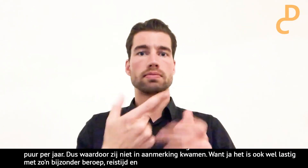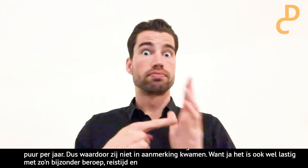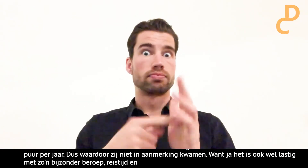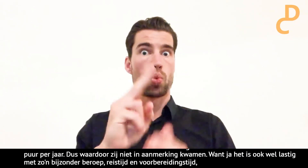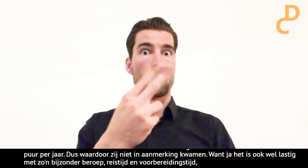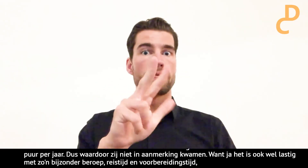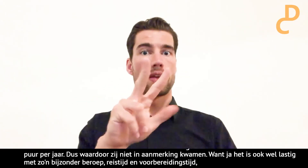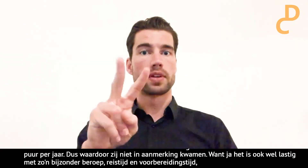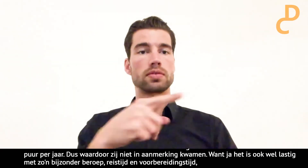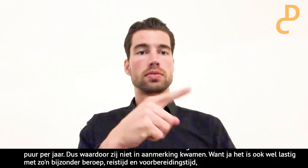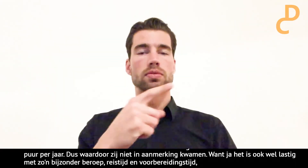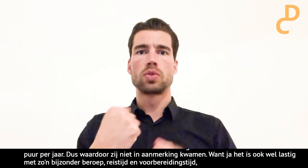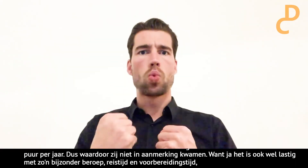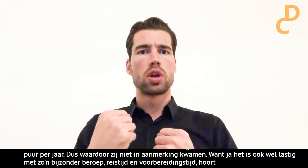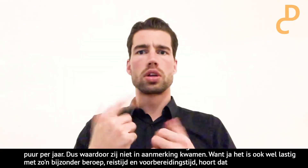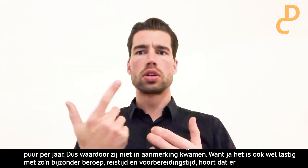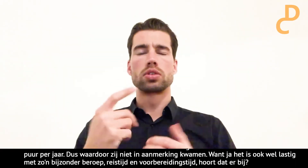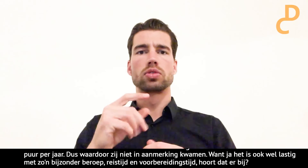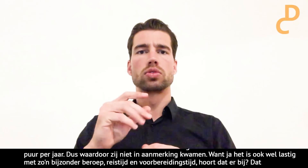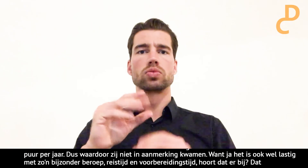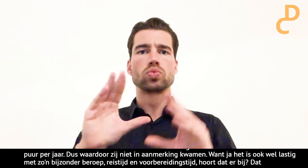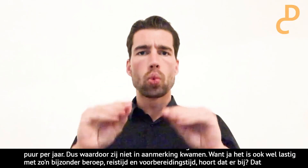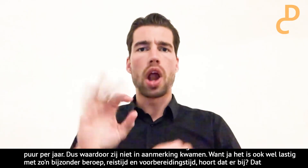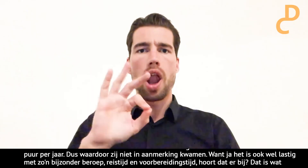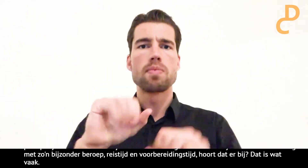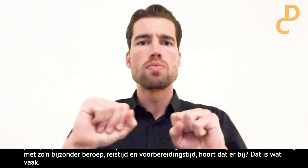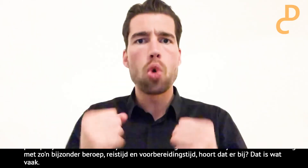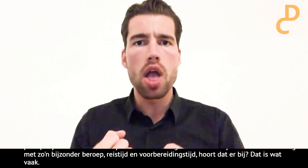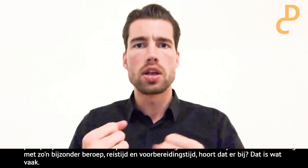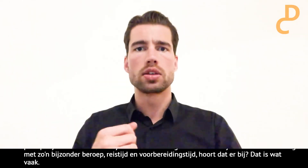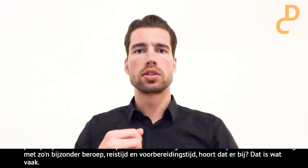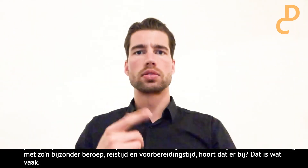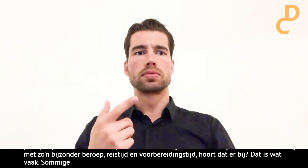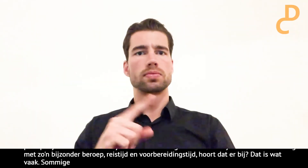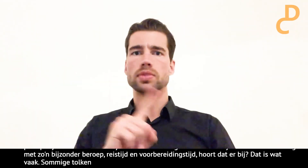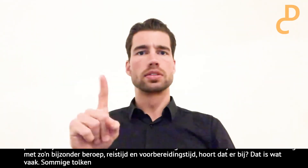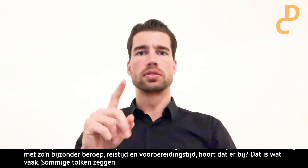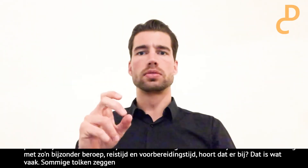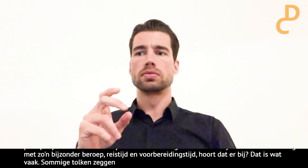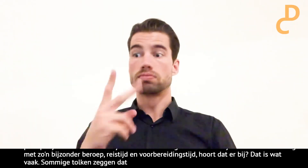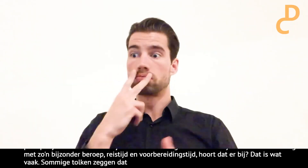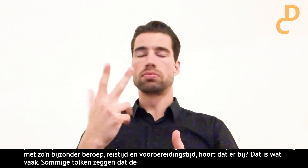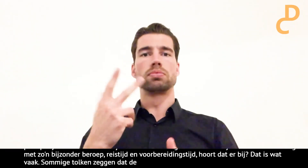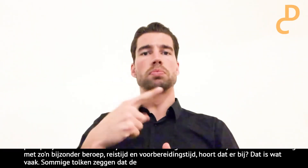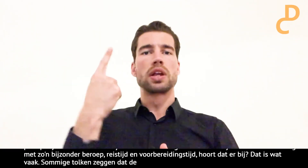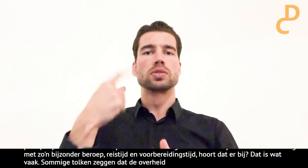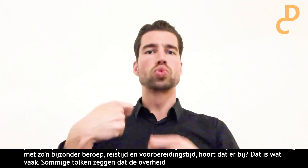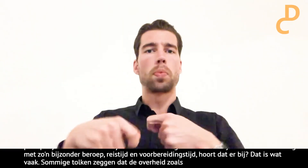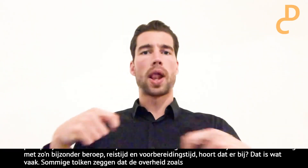Sommige tolken zeggen ook dat de overheid, bijvoorbeeld het UWV, heel moeilijk doet. Dus niet dat ze